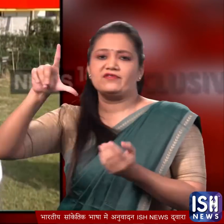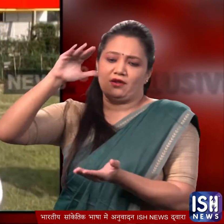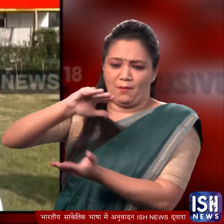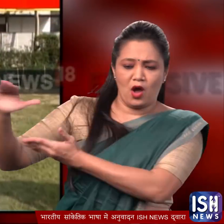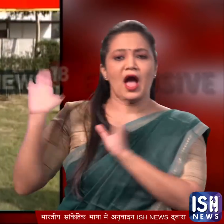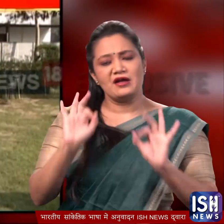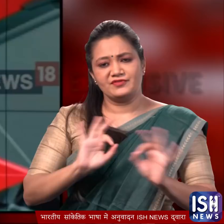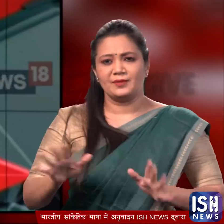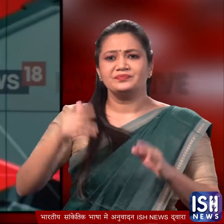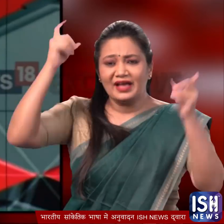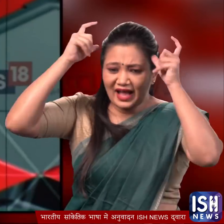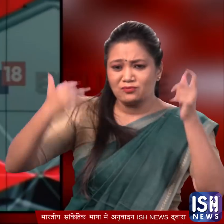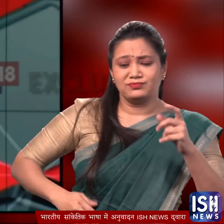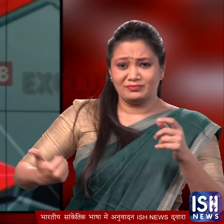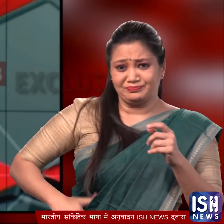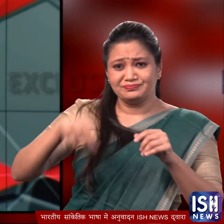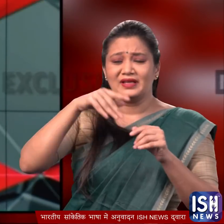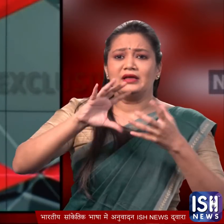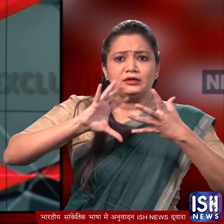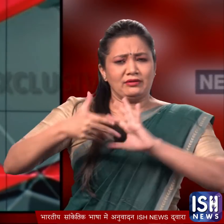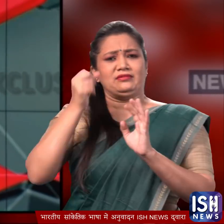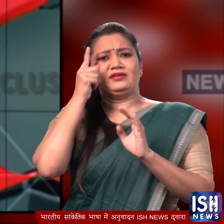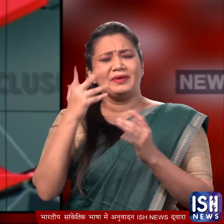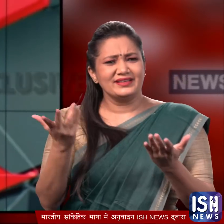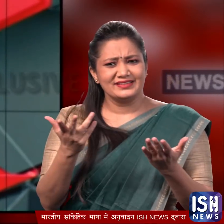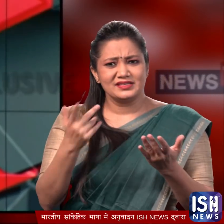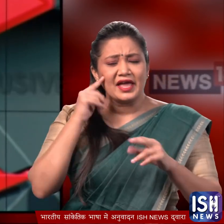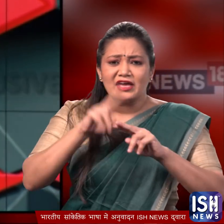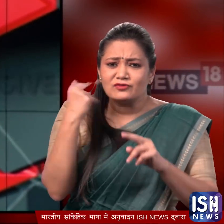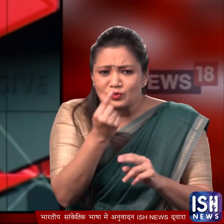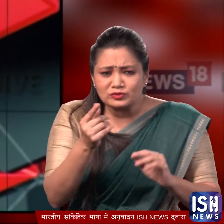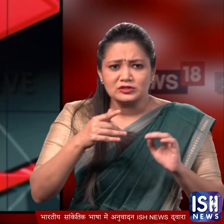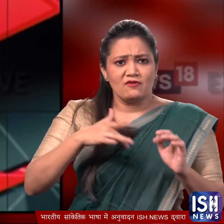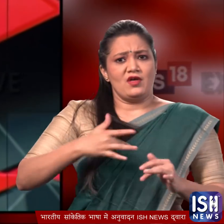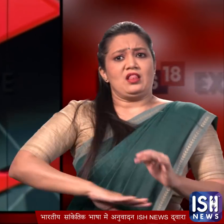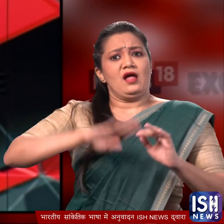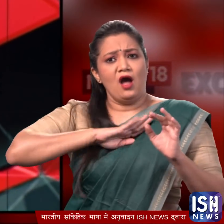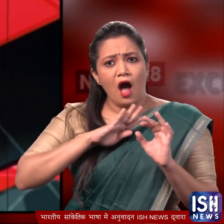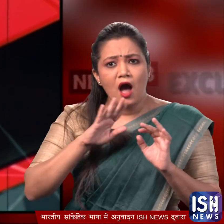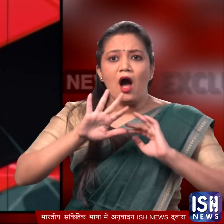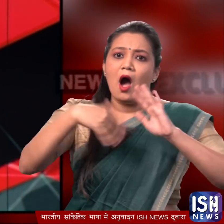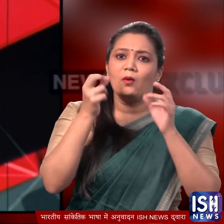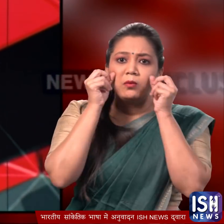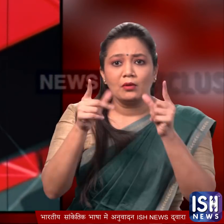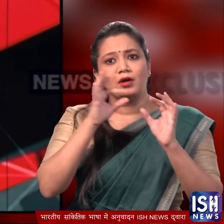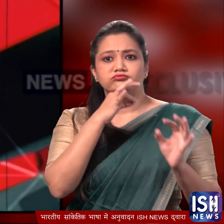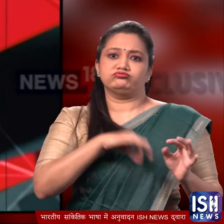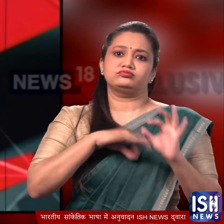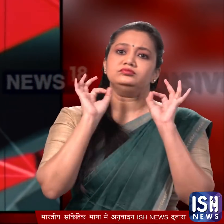हैं सौबात की एक बाती है कि गाय के गोबर से बनाई ये पेंट जितना चौकाने वाला है अगर हमने इसे आजमाया और संतुष्ट हुए तो इसके नतीजे और भी चौकाने वाले